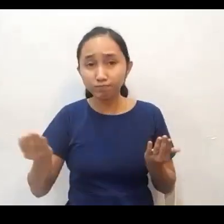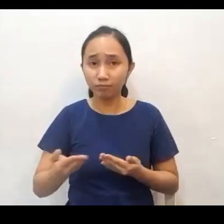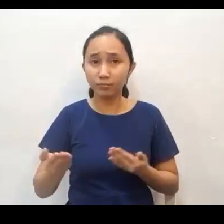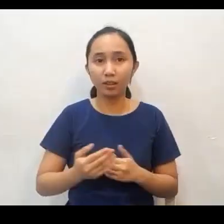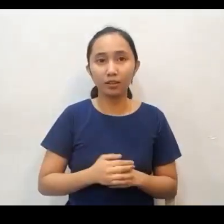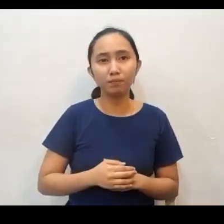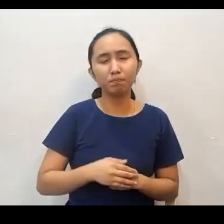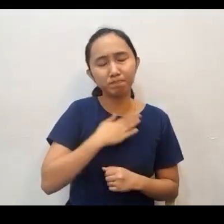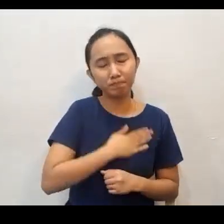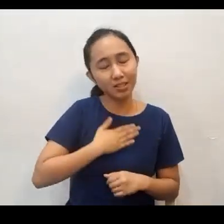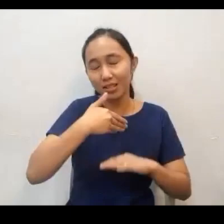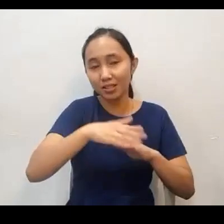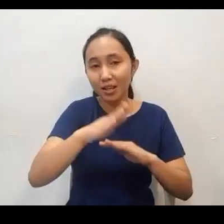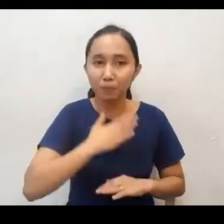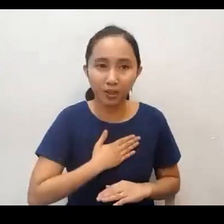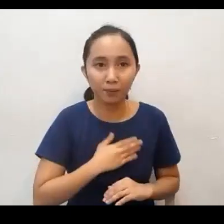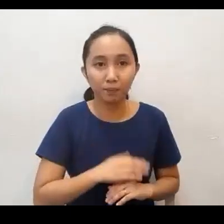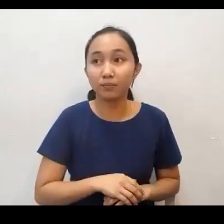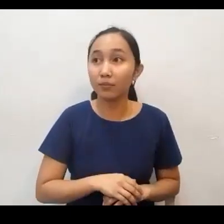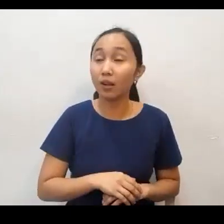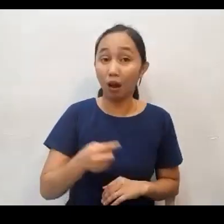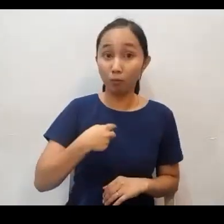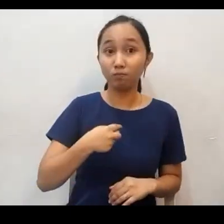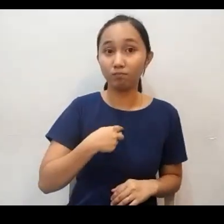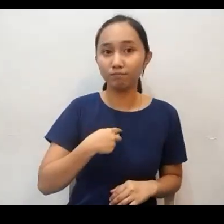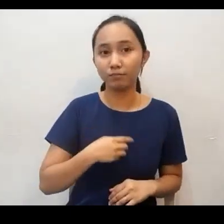Ako po ay napunta rito bilang isang misyonaryo.